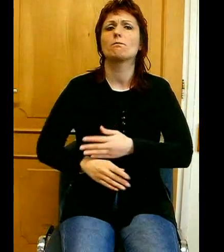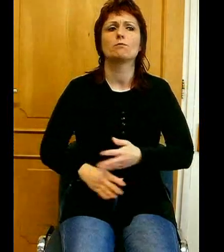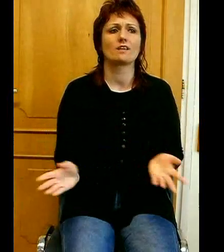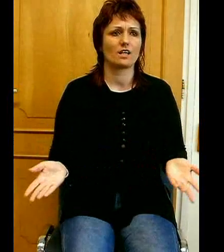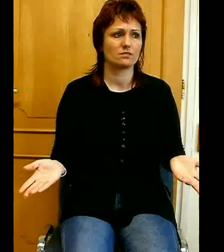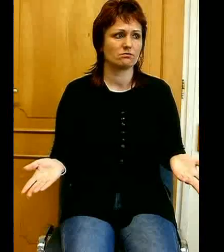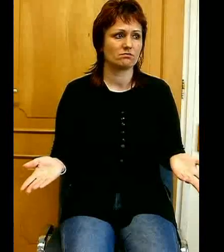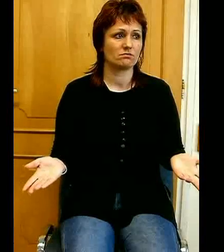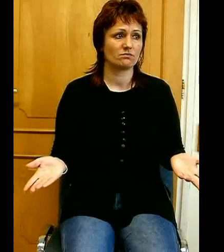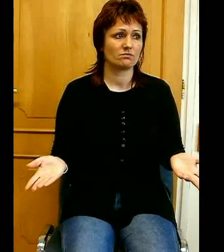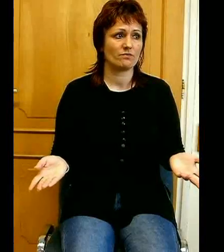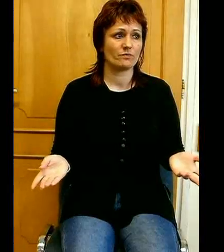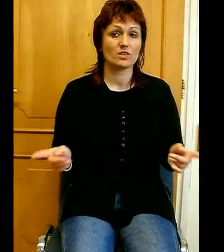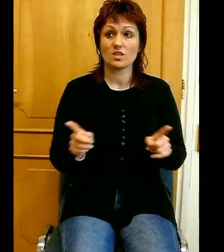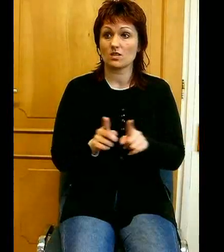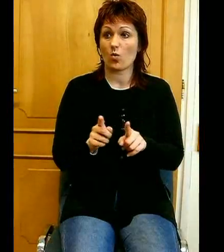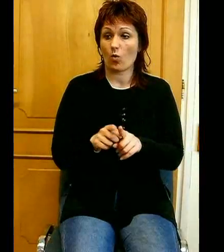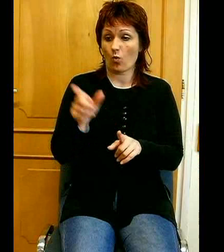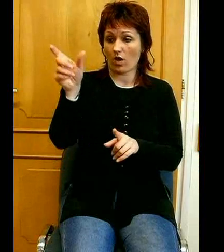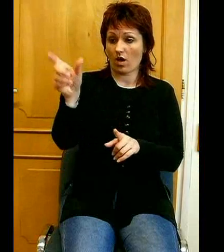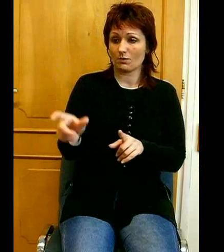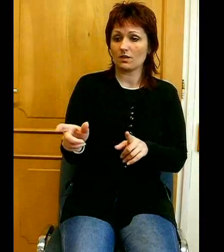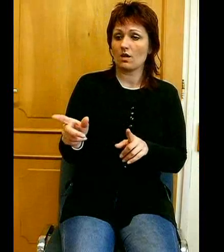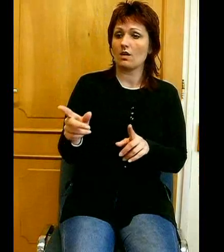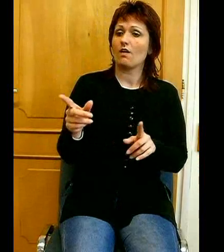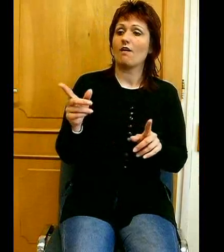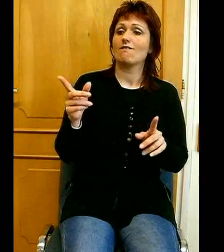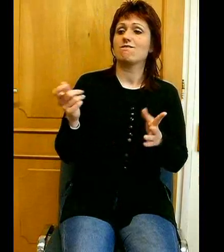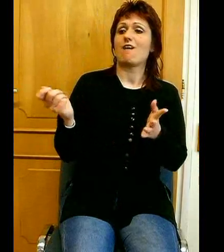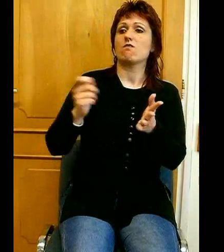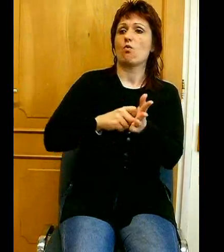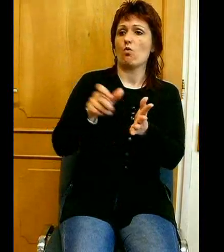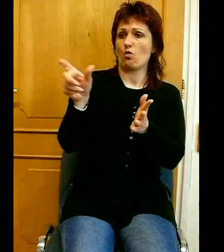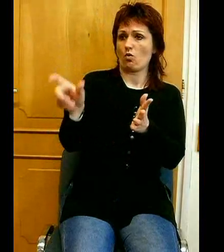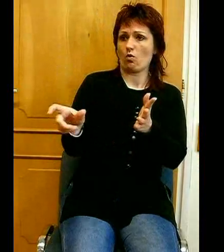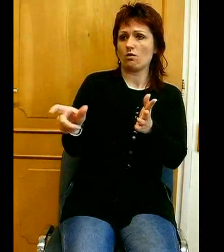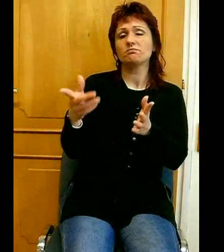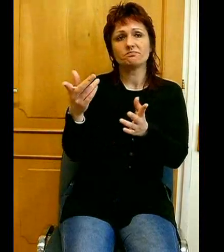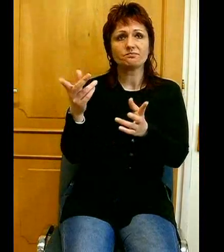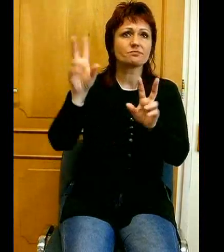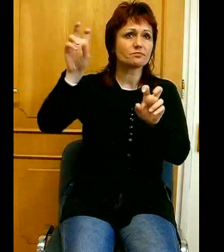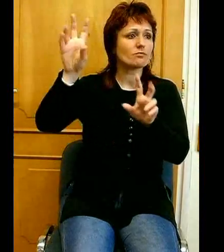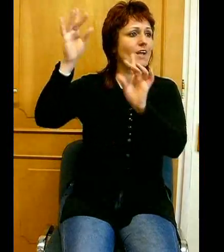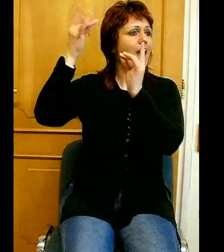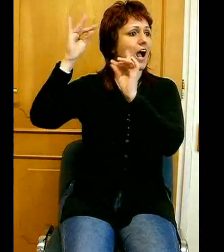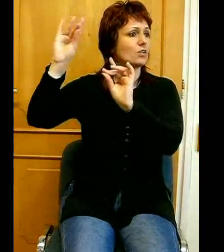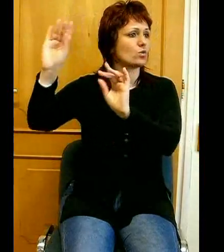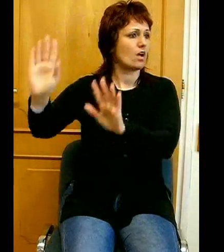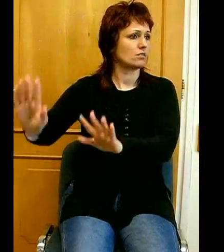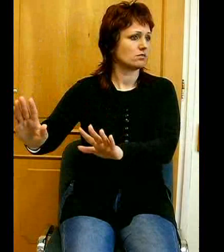mint potenciális bevőre, vagyis áltozata. A tartás nélküli, az összetartozás